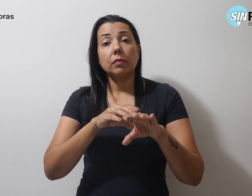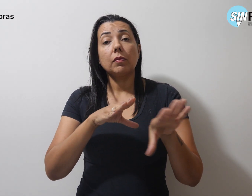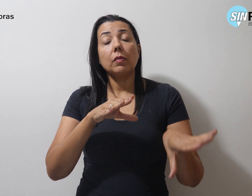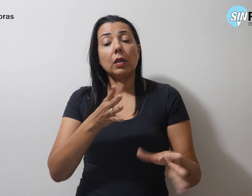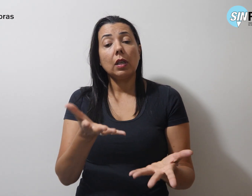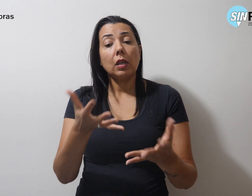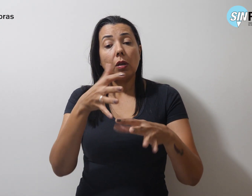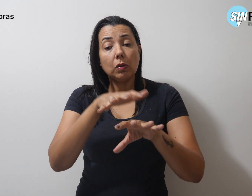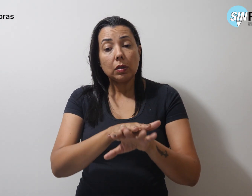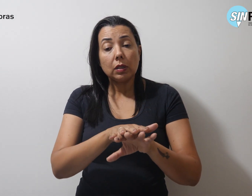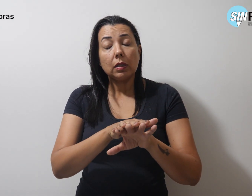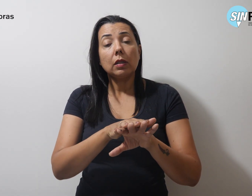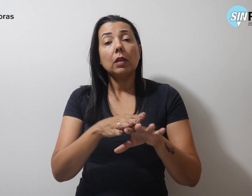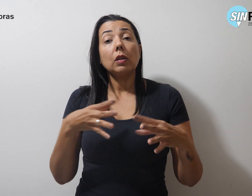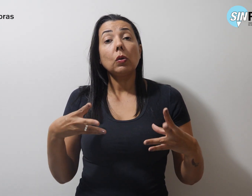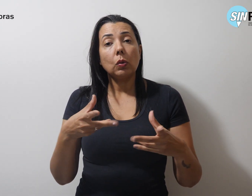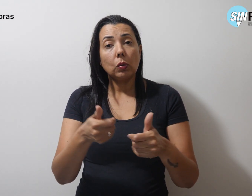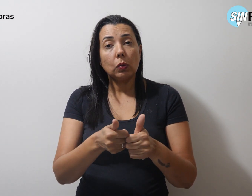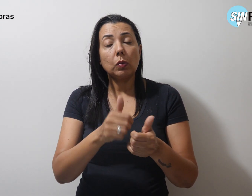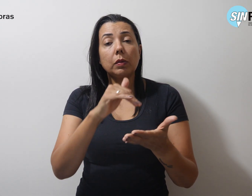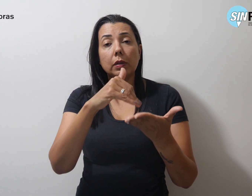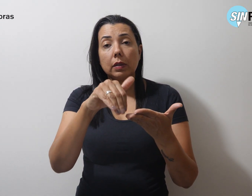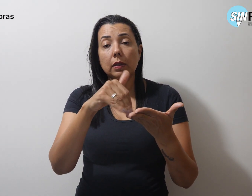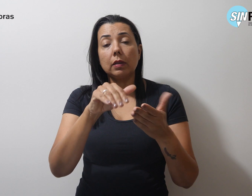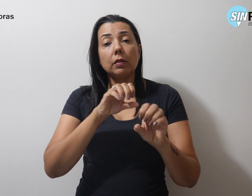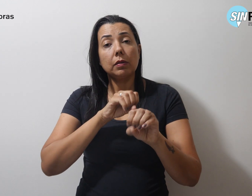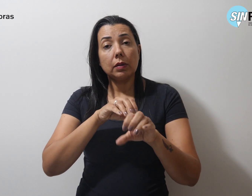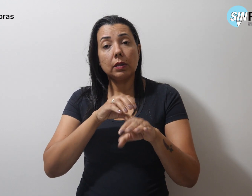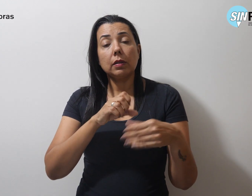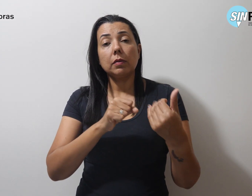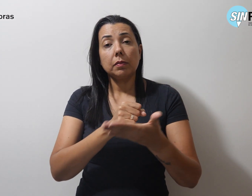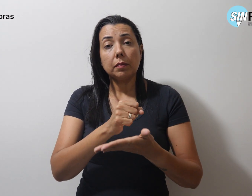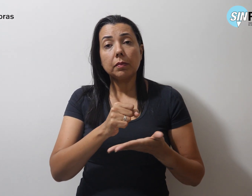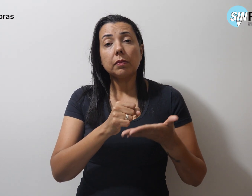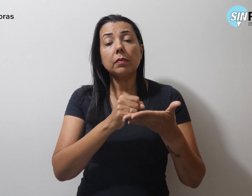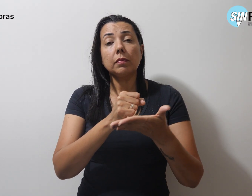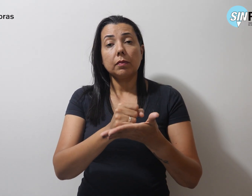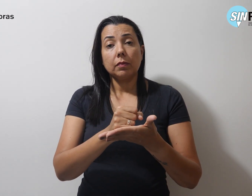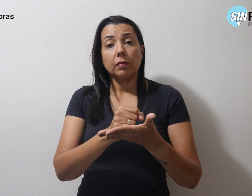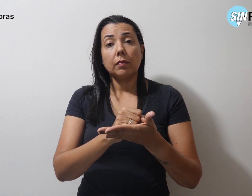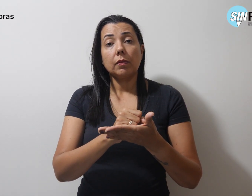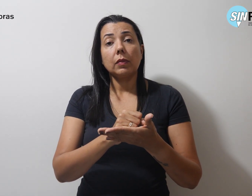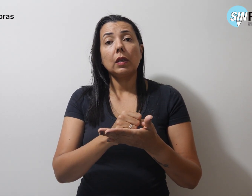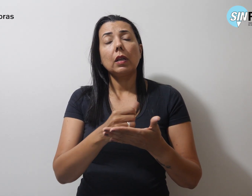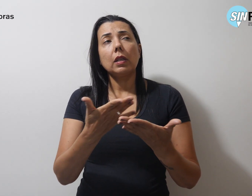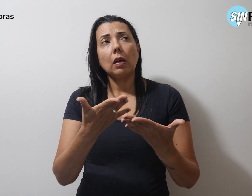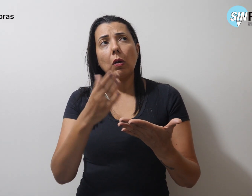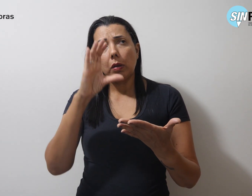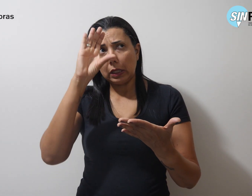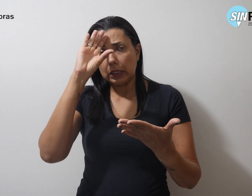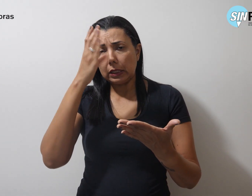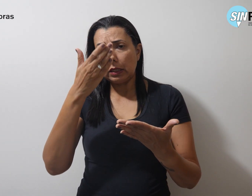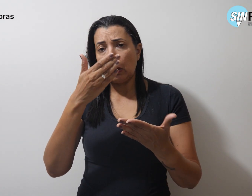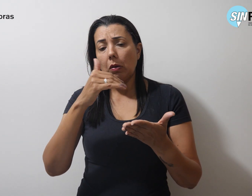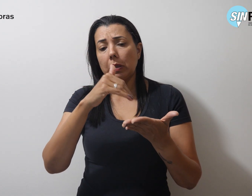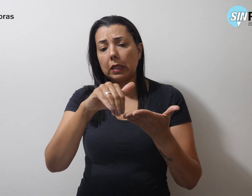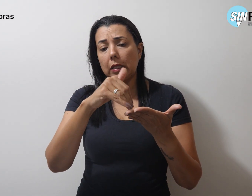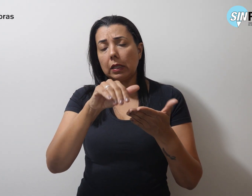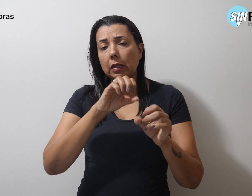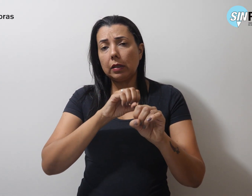e integral e a Secretaria de Educação Básica. Segundo define a Secretaria de Educação do Distrito